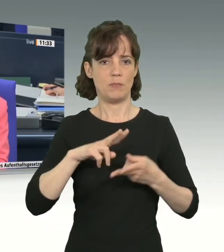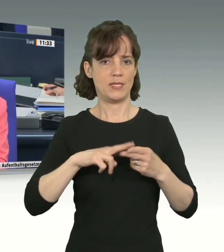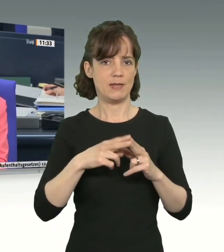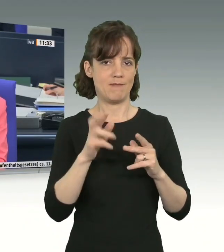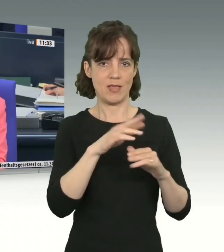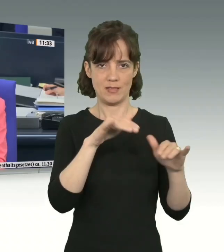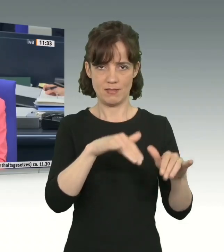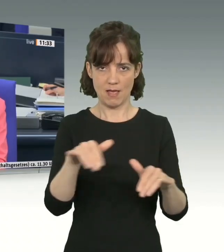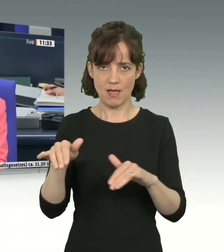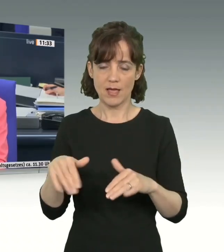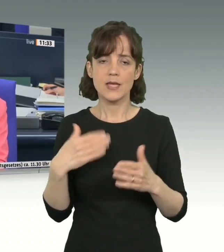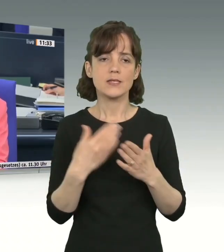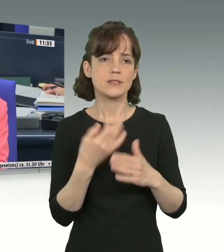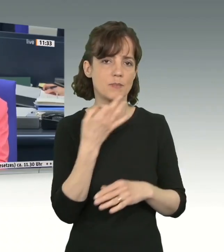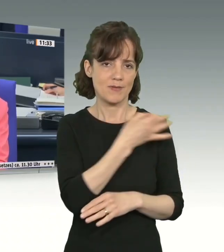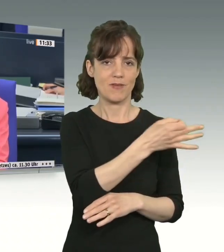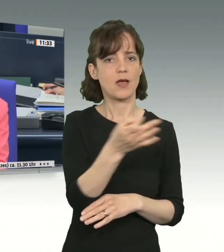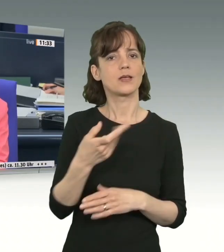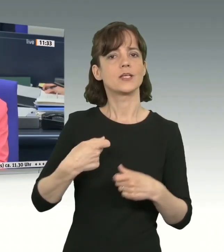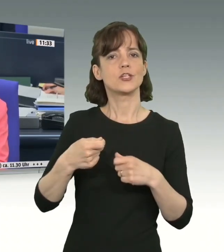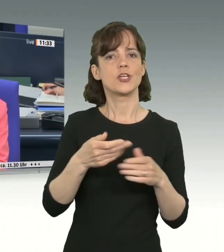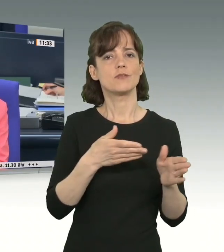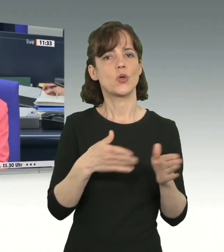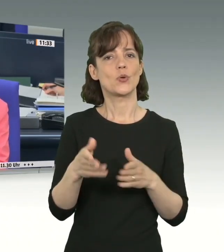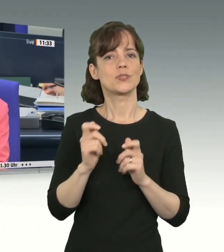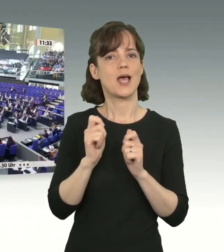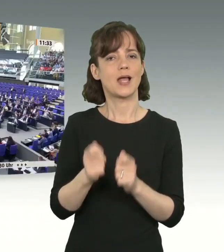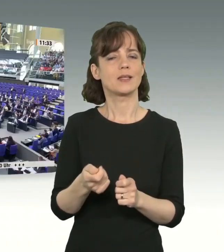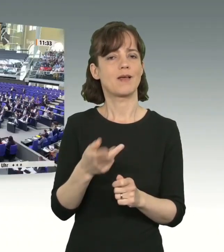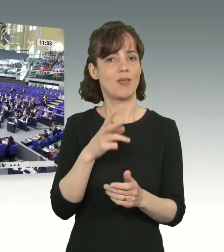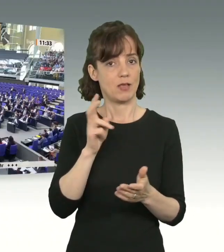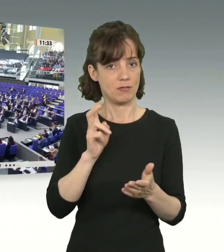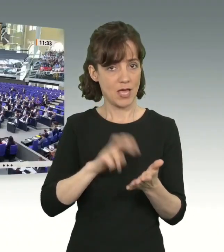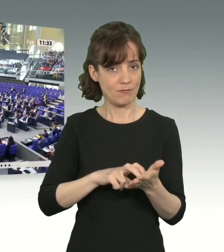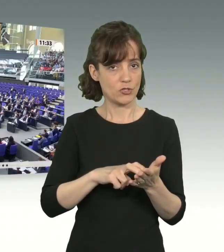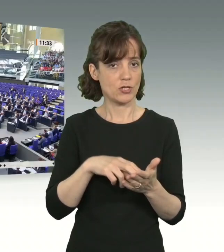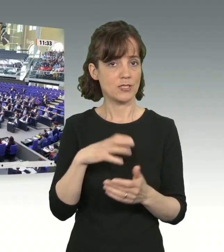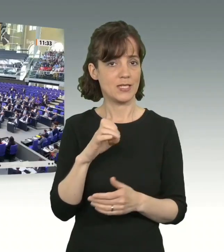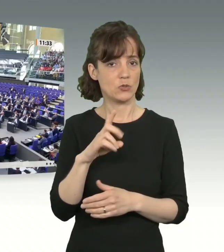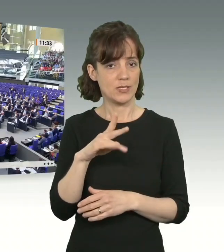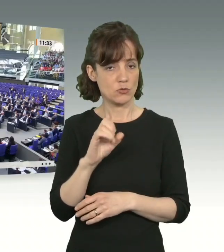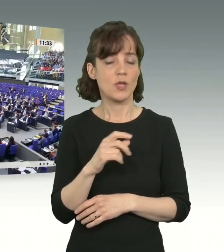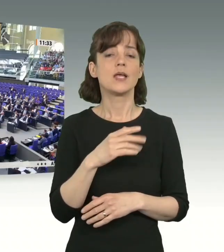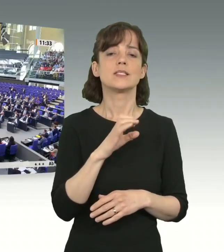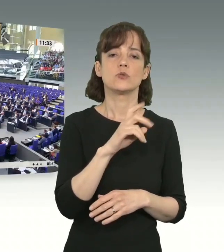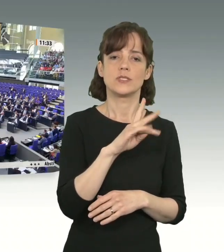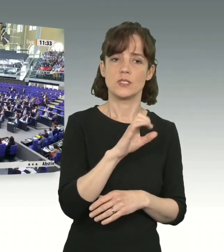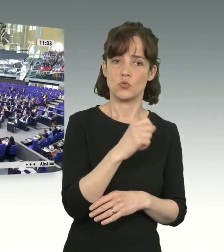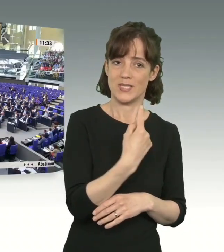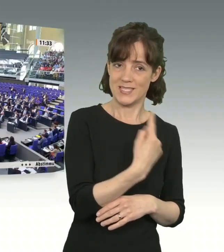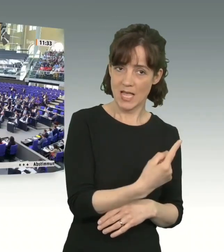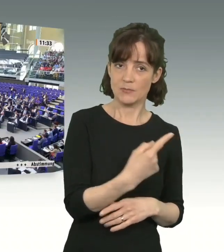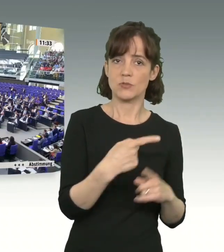Deswegen frage ich jetzt, wer stimmt für diesen Geschäftsordnungsantrag der CDU-CSU? Das ist die CDU-CSU und die AfD.